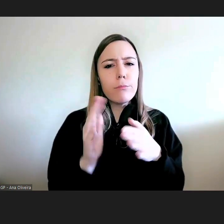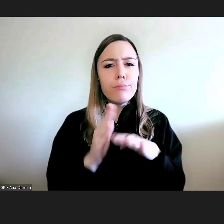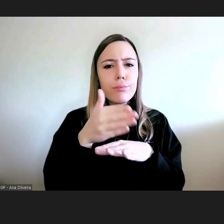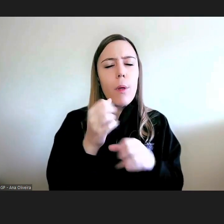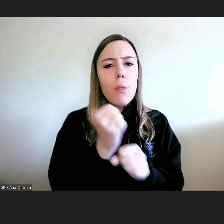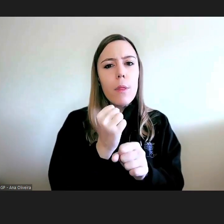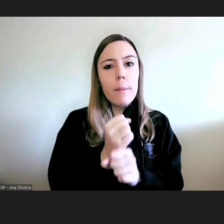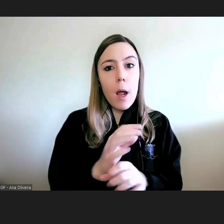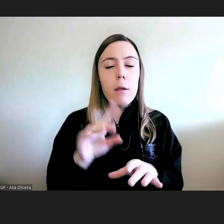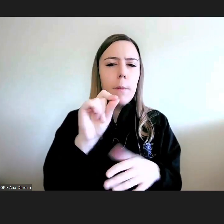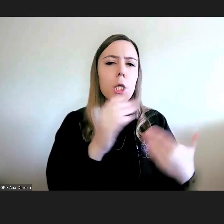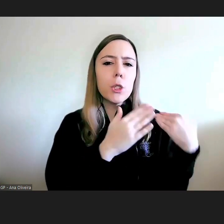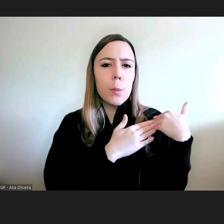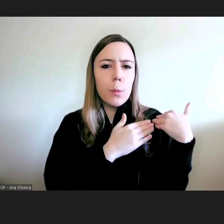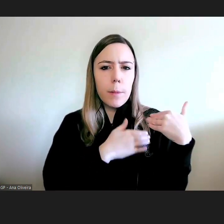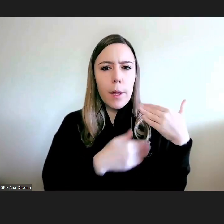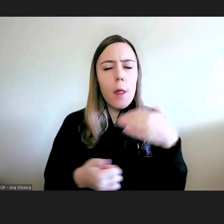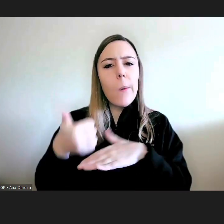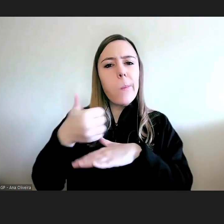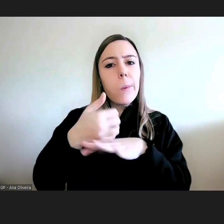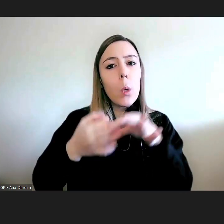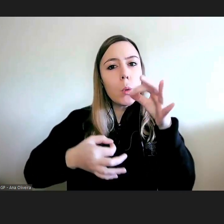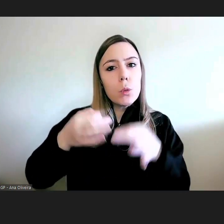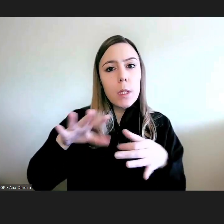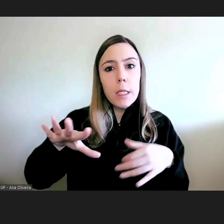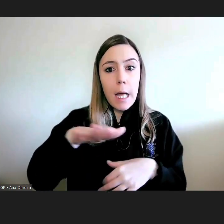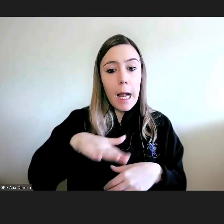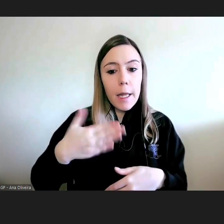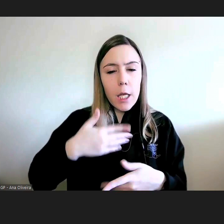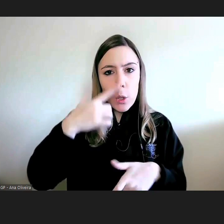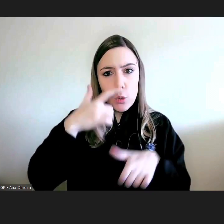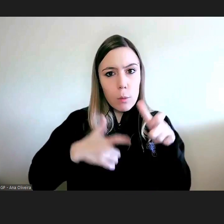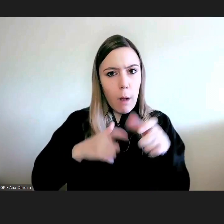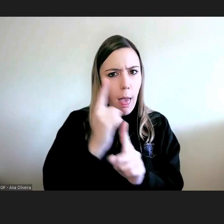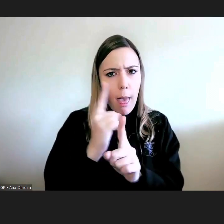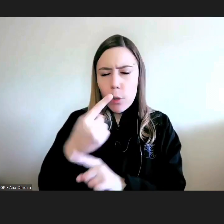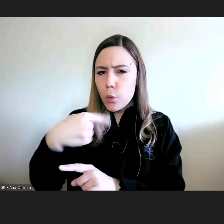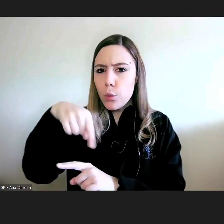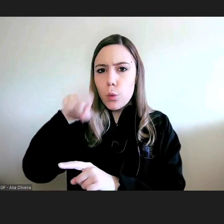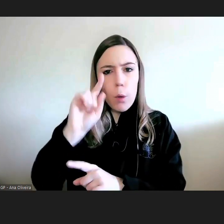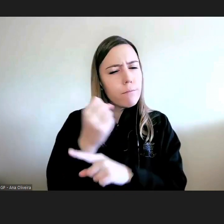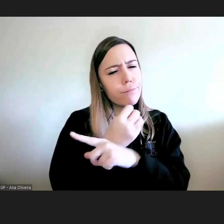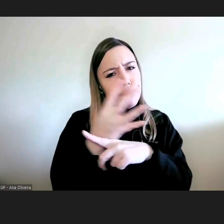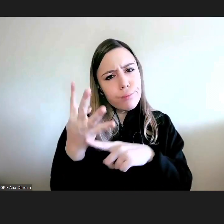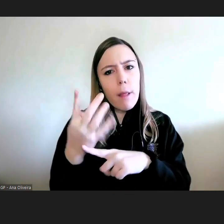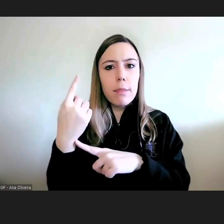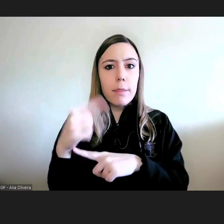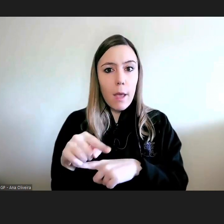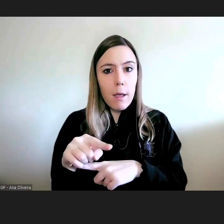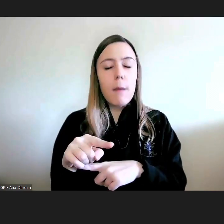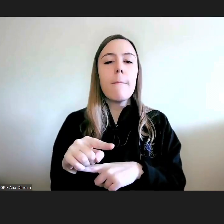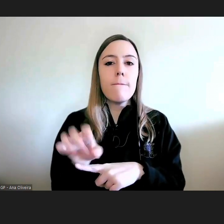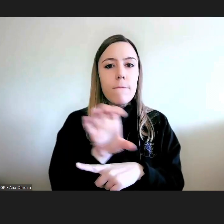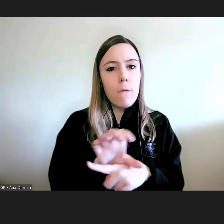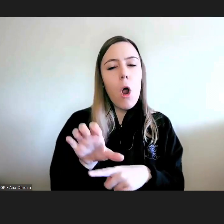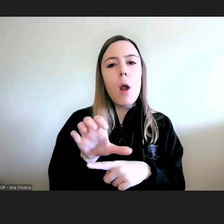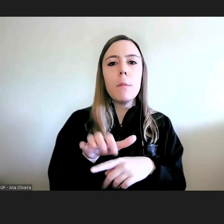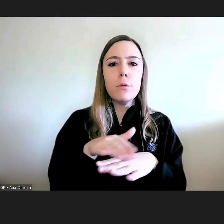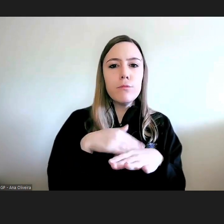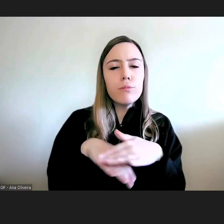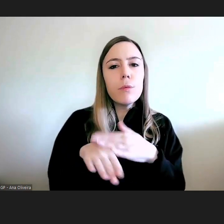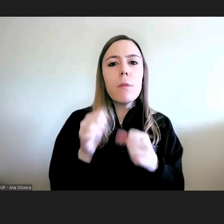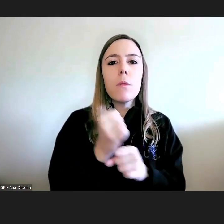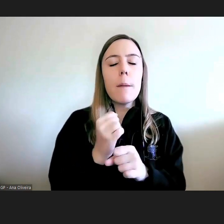em sede de direitos humanos não é unívoco, tem mais do que um plano de atuação, e daí este subtítulo,